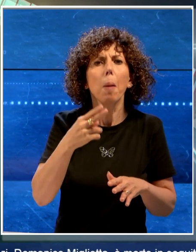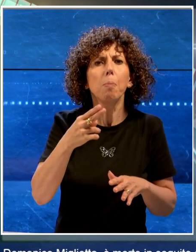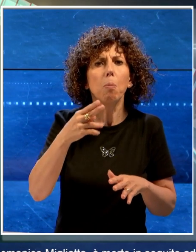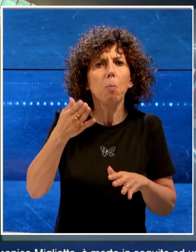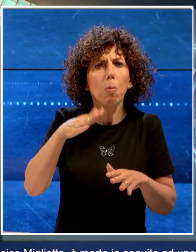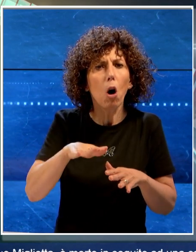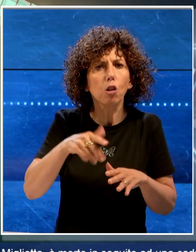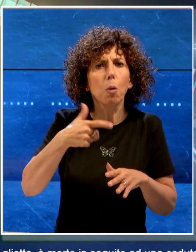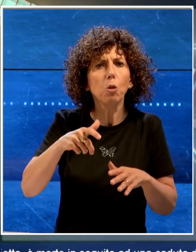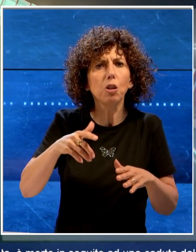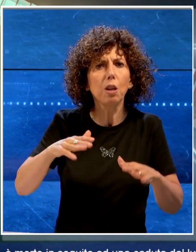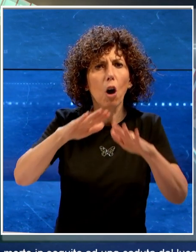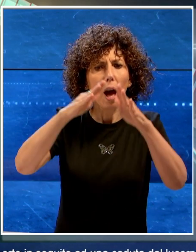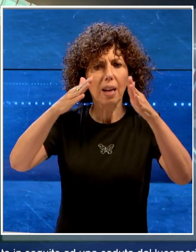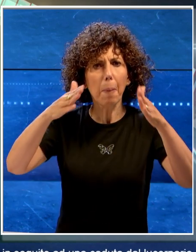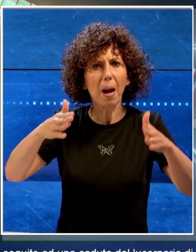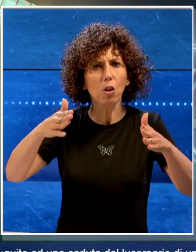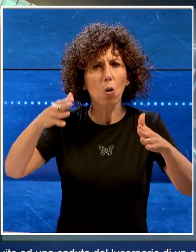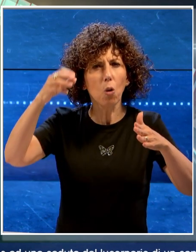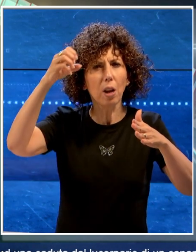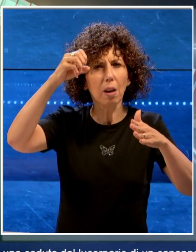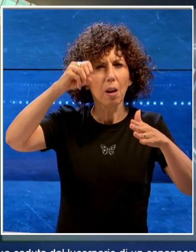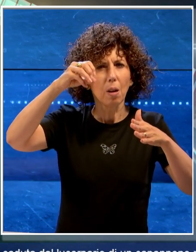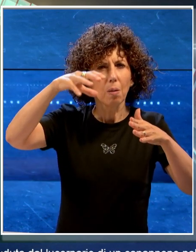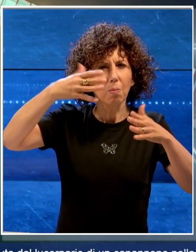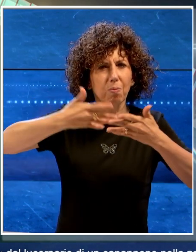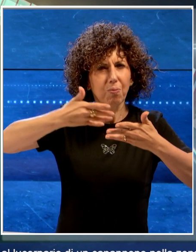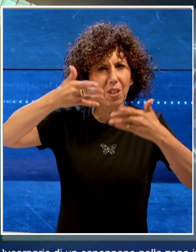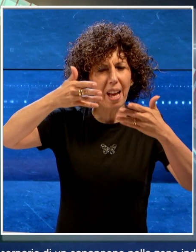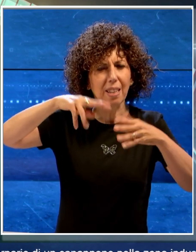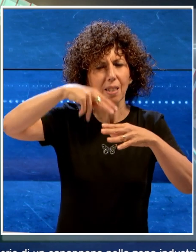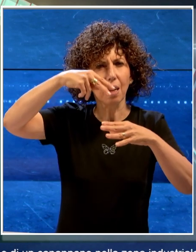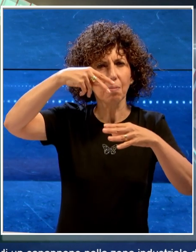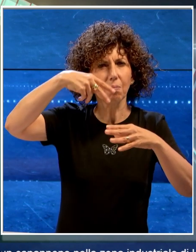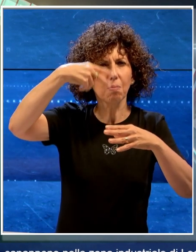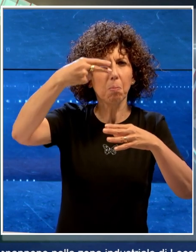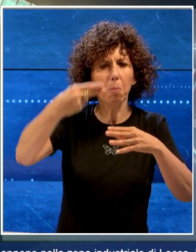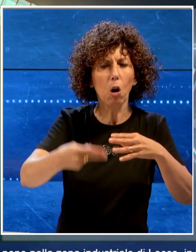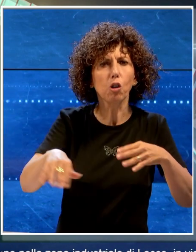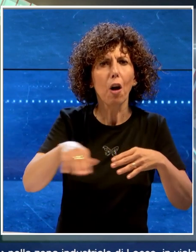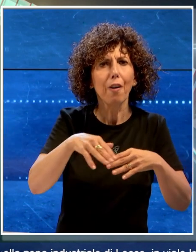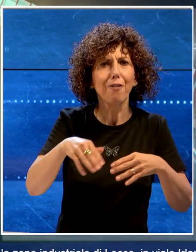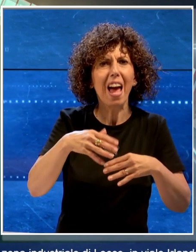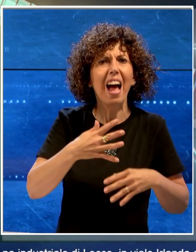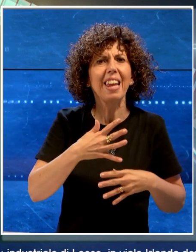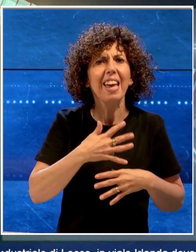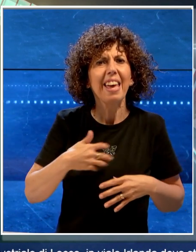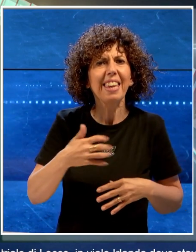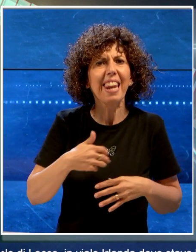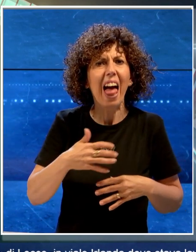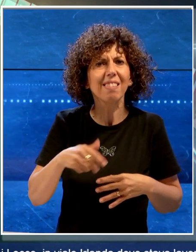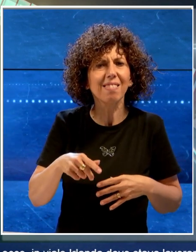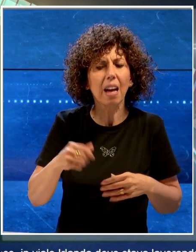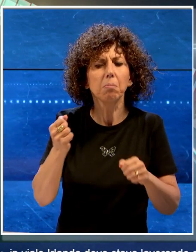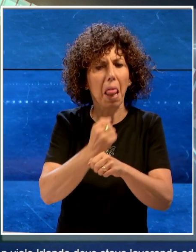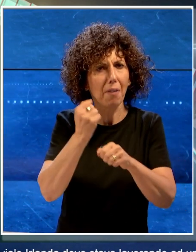lucernario di un capannone nella zona industriale di Lecce, in Viale, Irlanda, dove stava lavorando. Ad